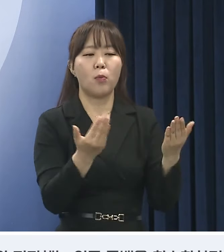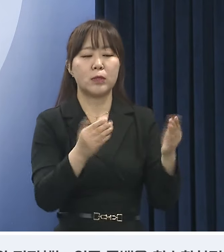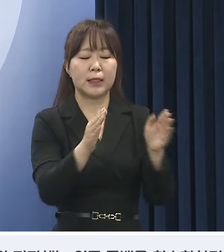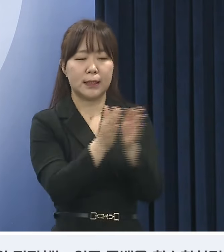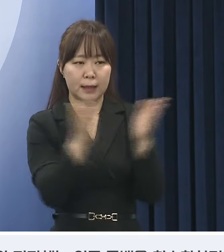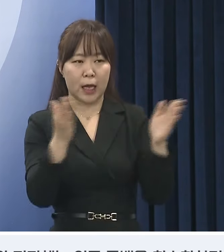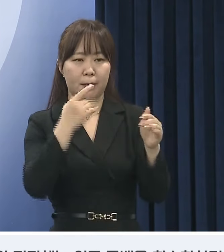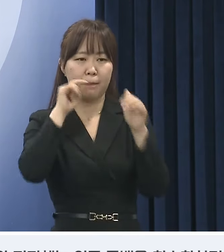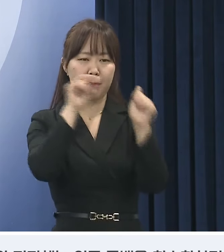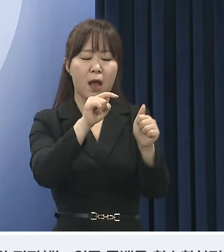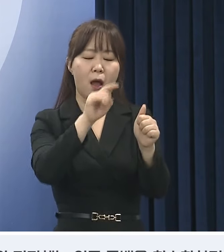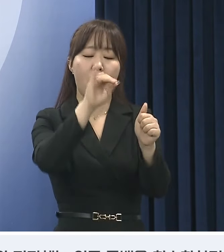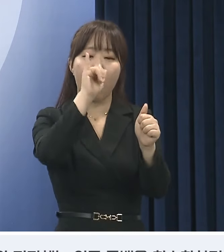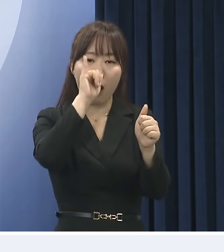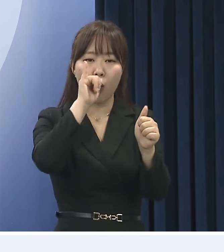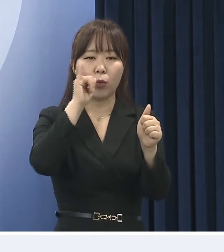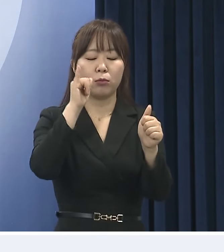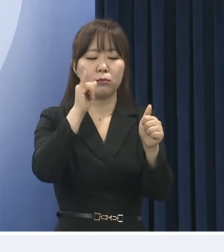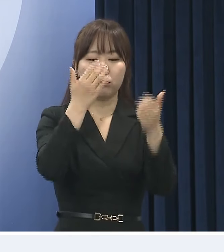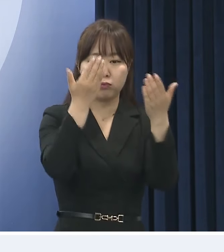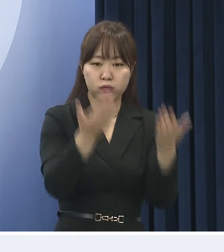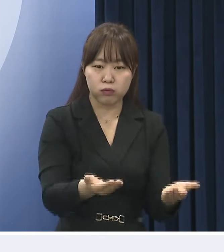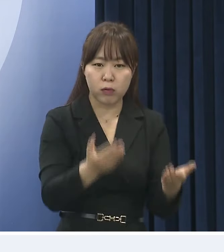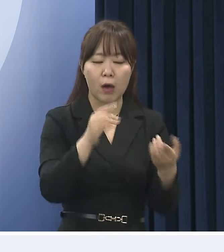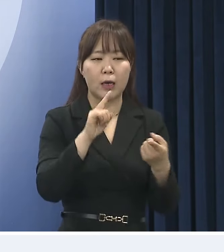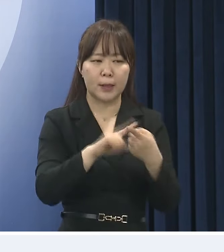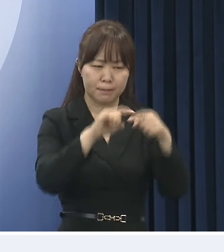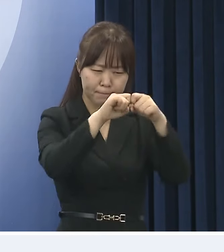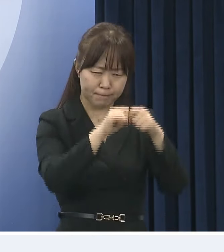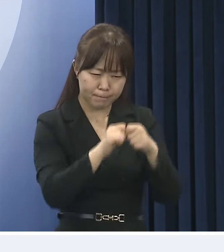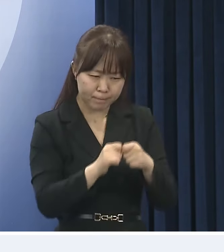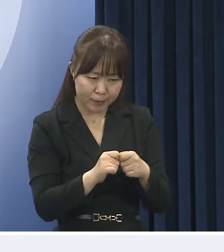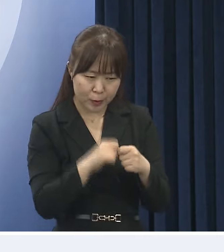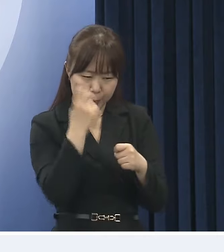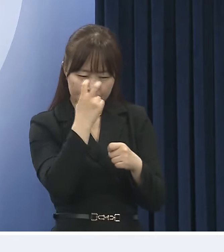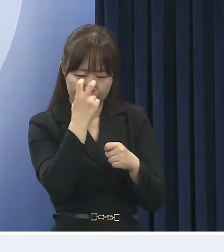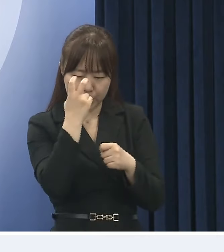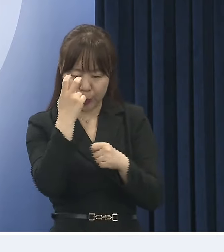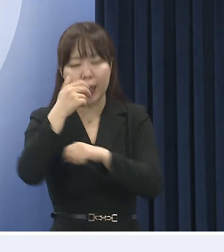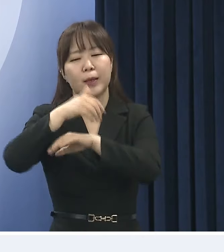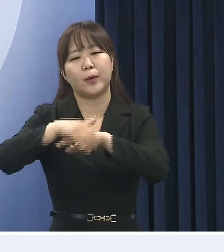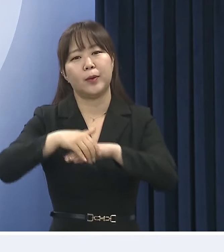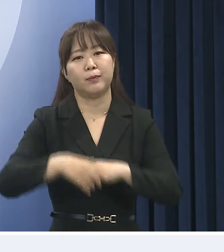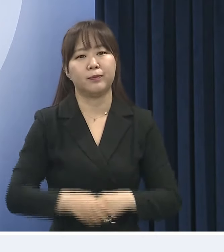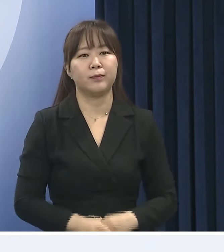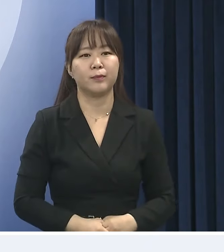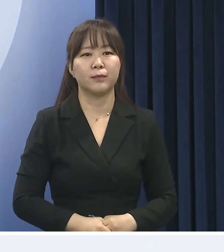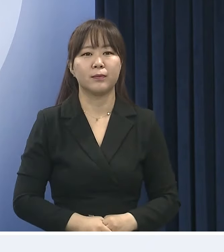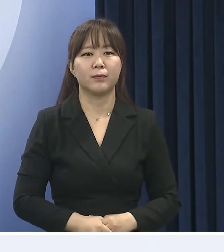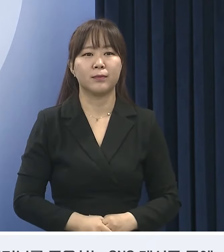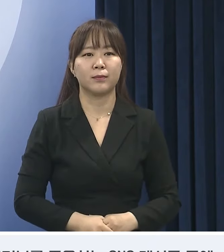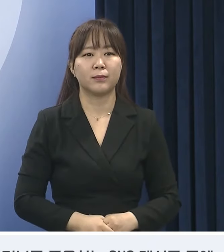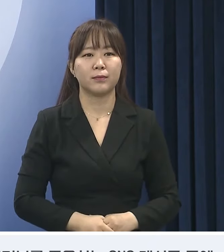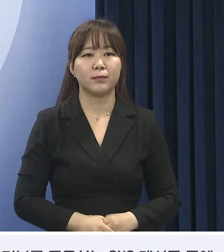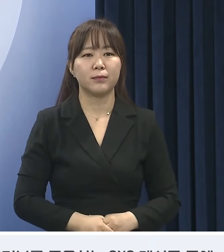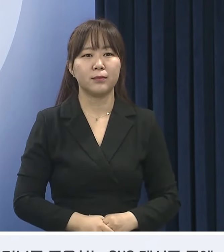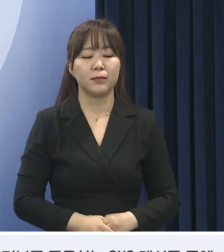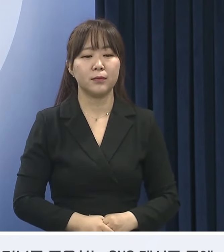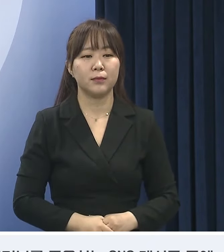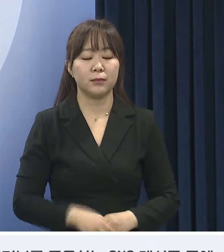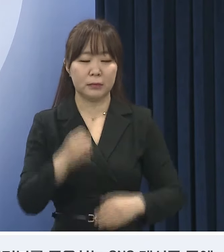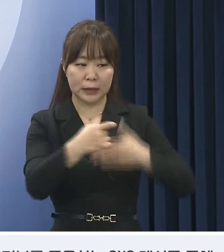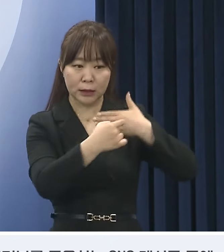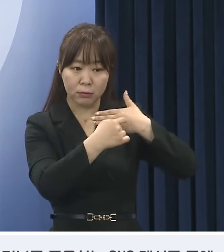명령을 발령하였고 휴진 여부를 면밀하게 모니터링할 예정입니다. 또한